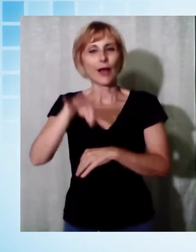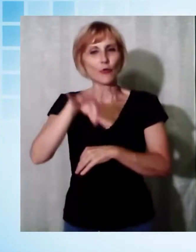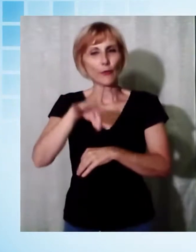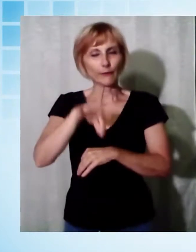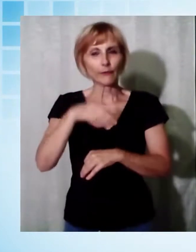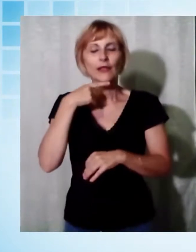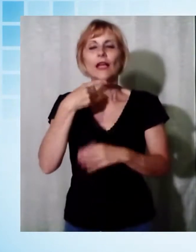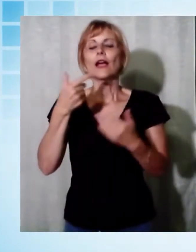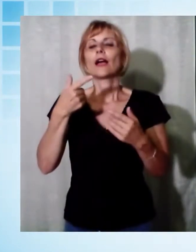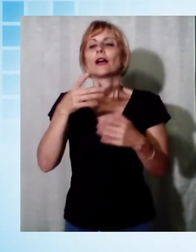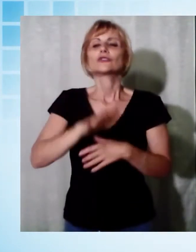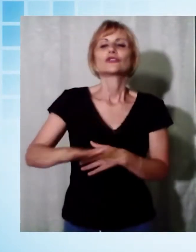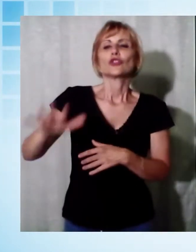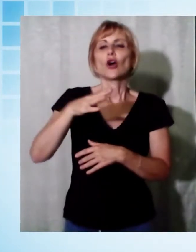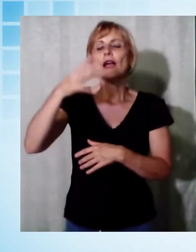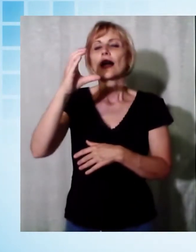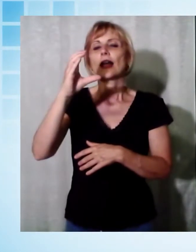oltre 1000 metri d'altitudine.